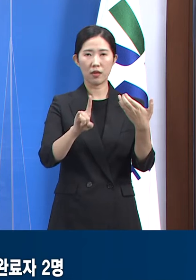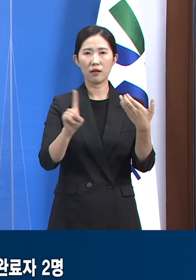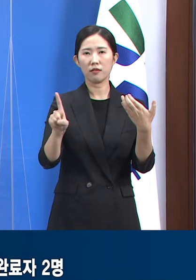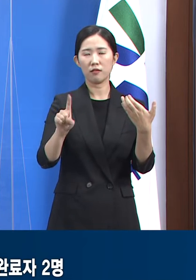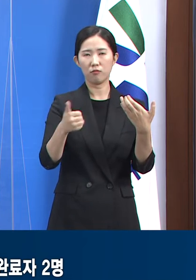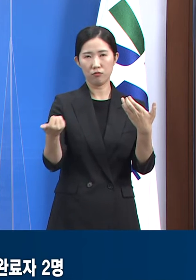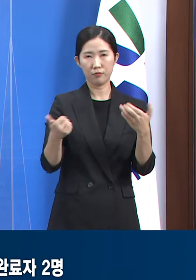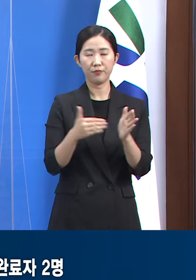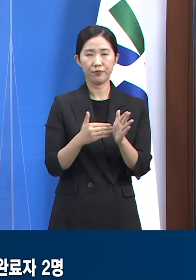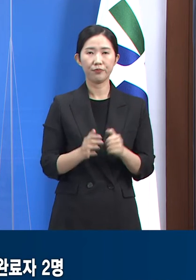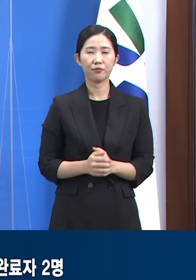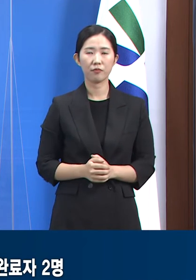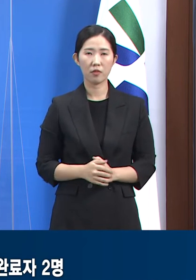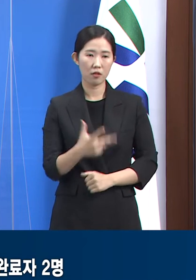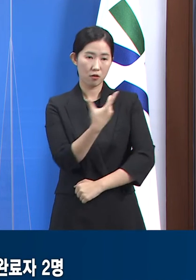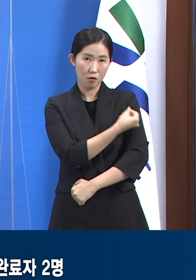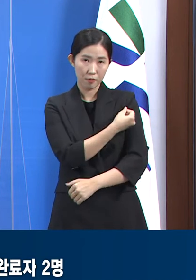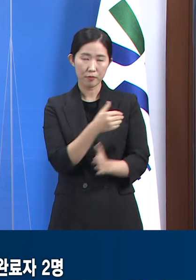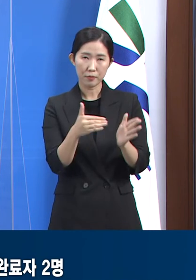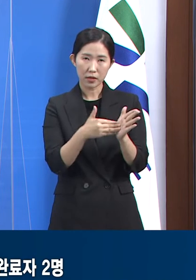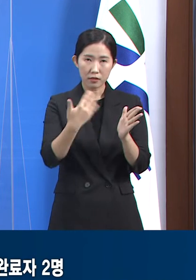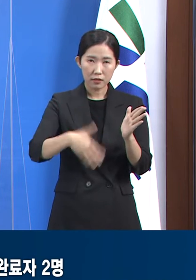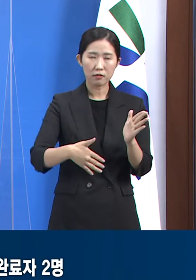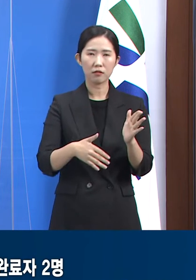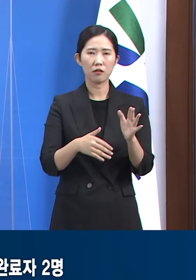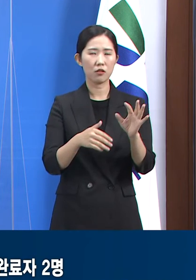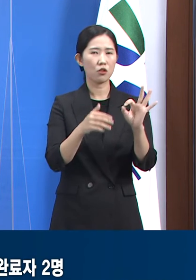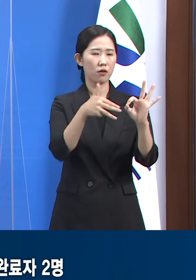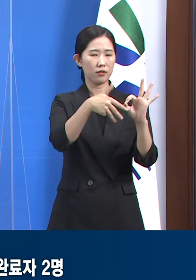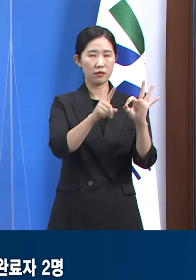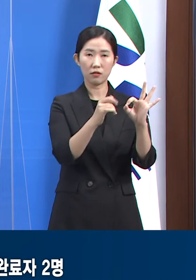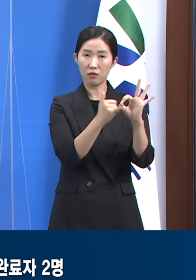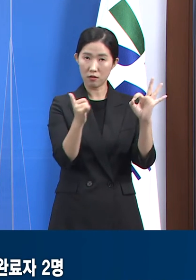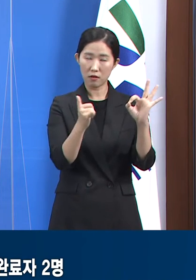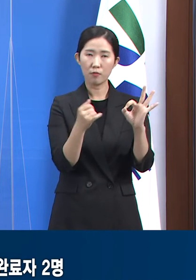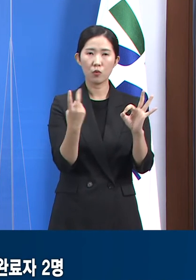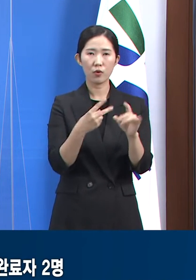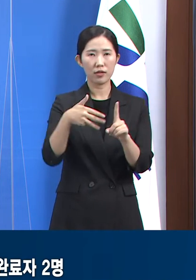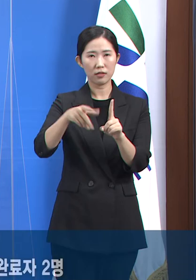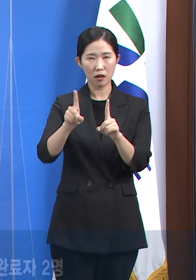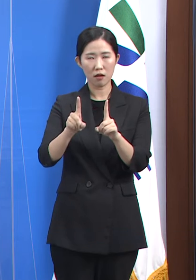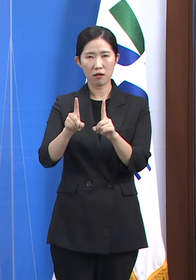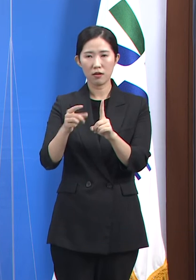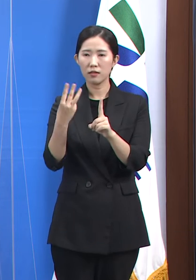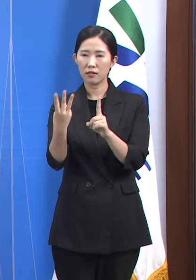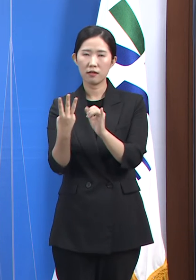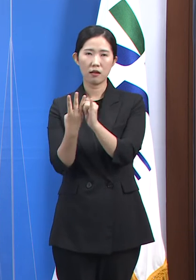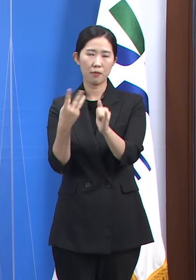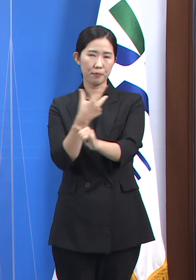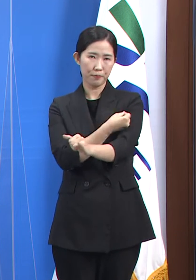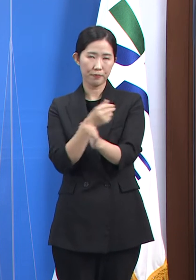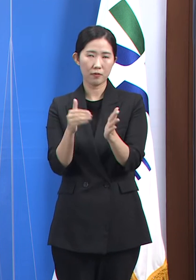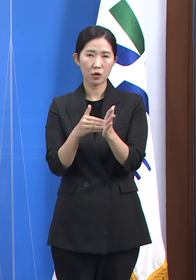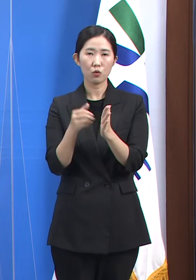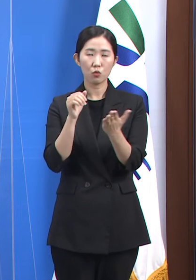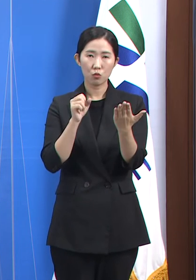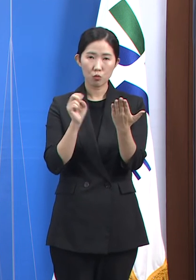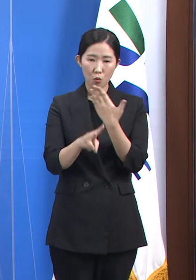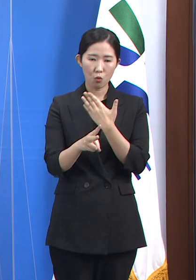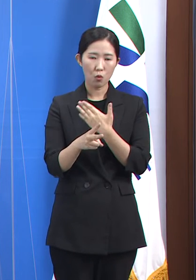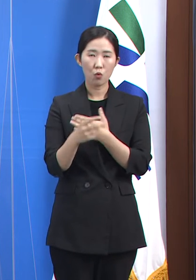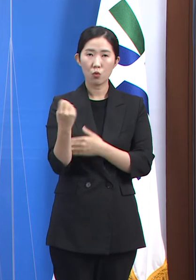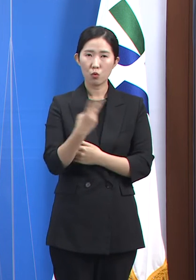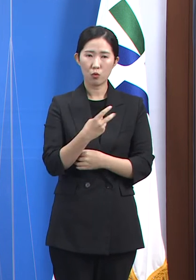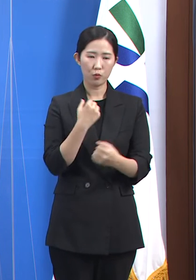1차 접종 완료자는 4명, 백신 접종 완료자 중에서는 2분이 사망하셨습니다. 상가 고인의 명복을